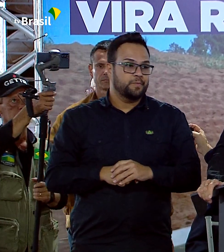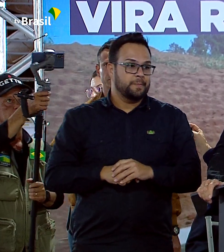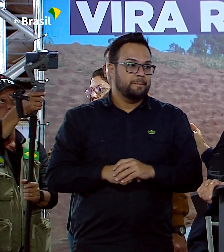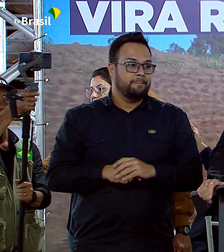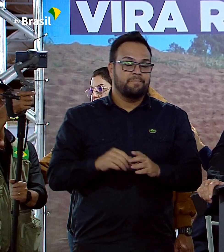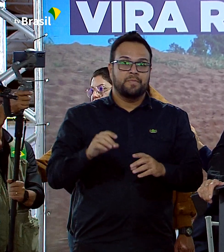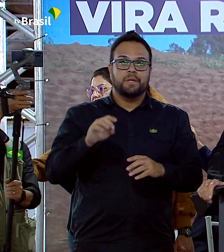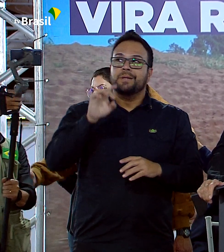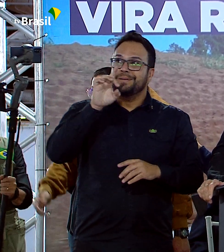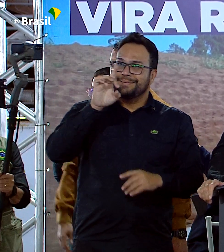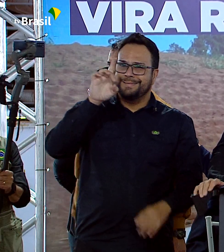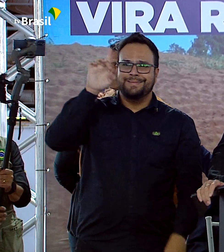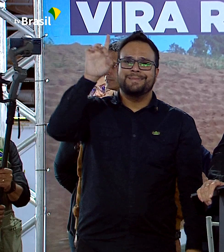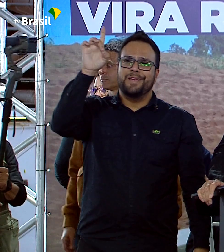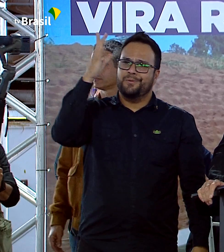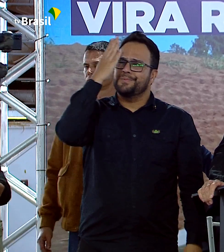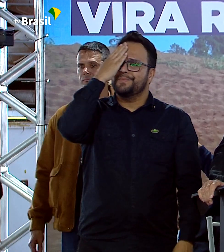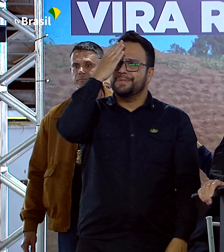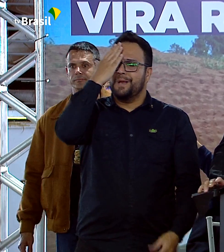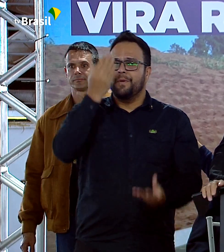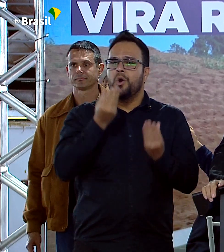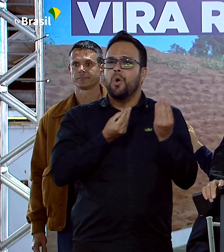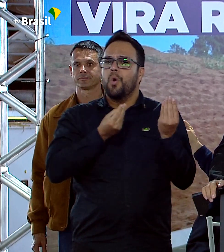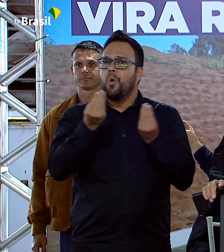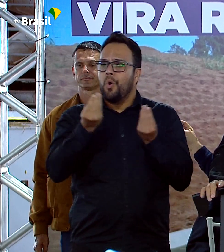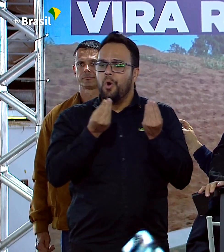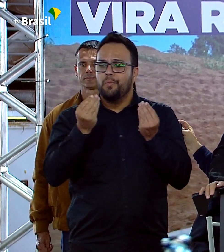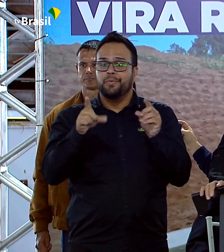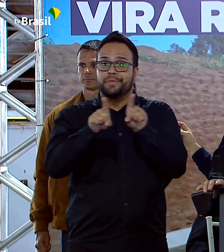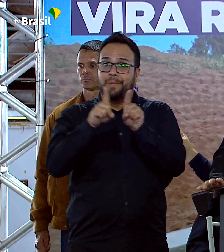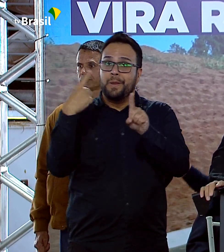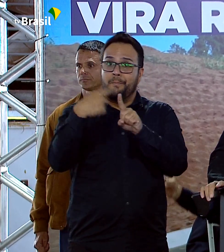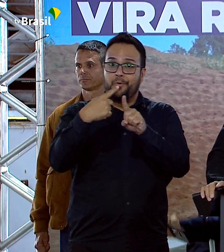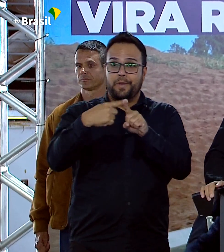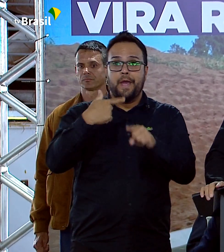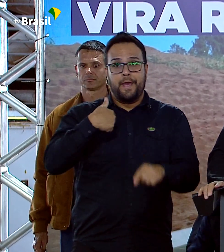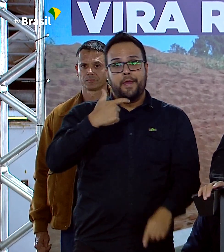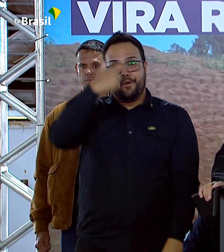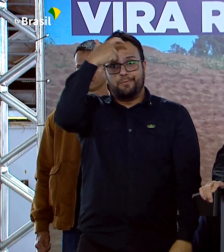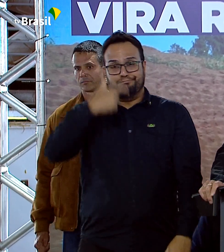Só Deus sabe como e por que eu estou aqui.